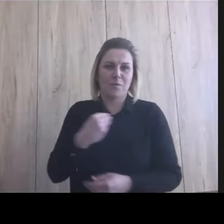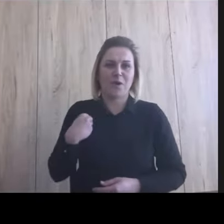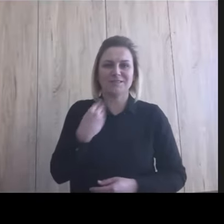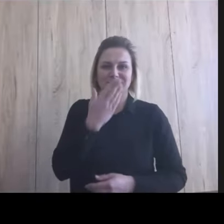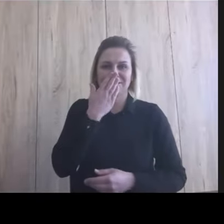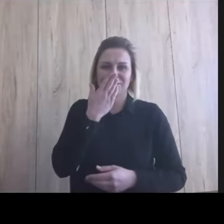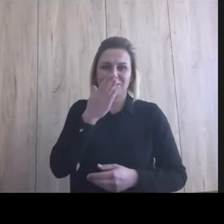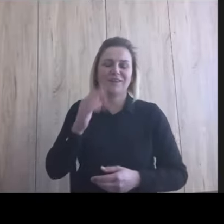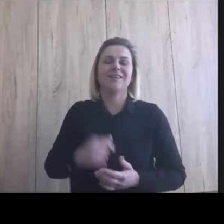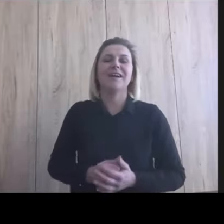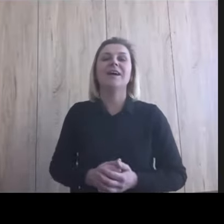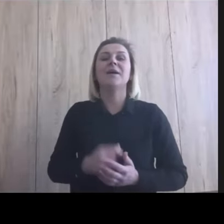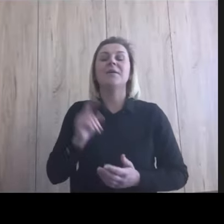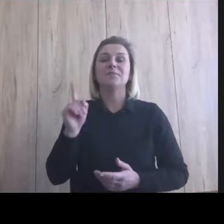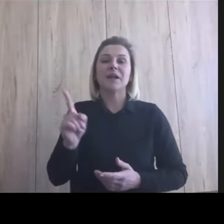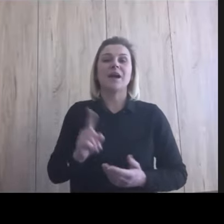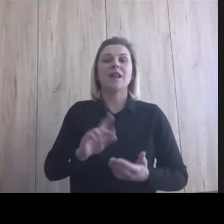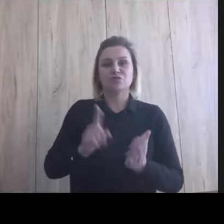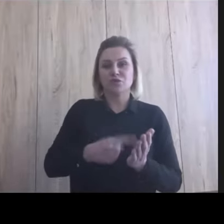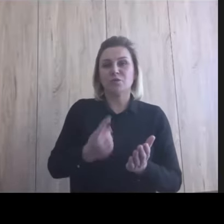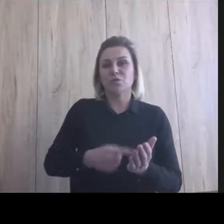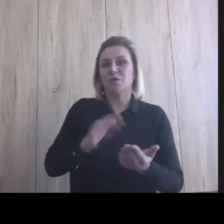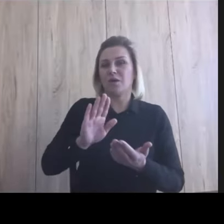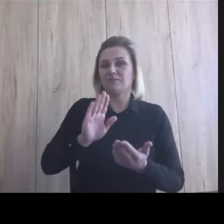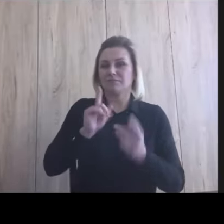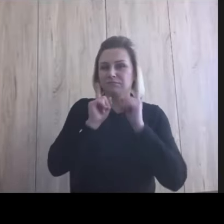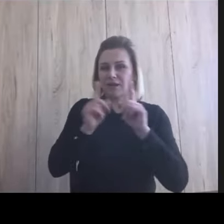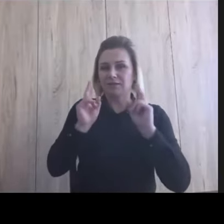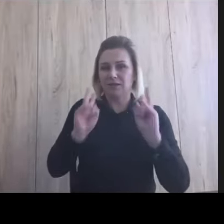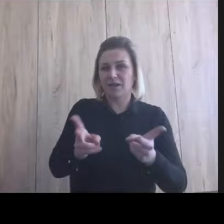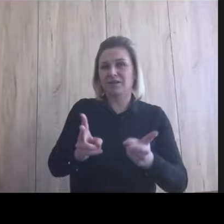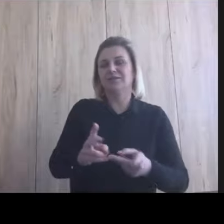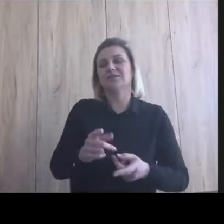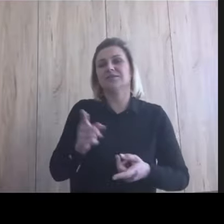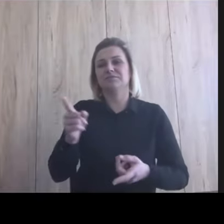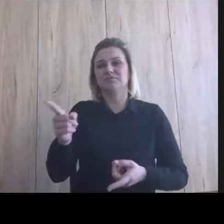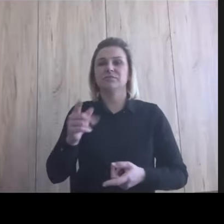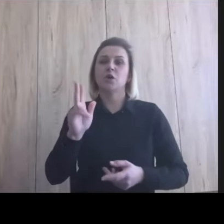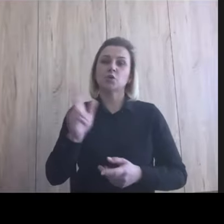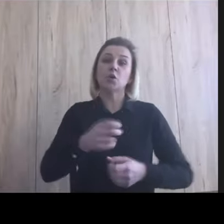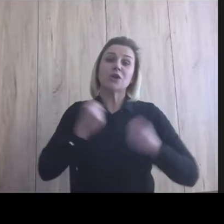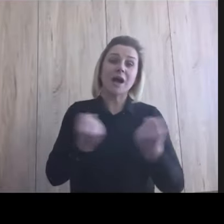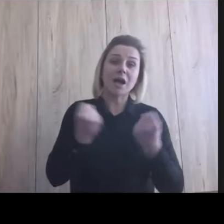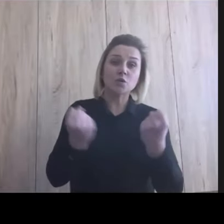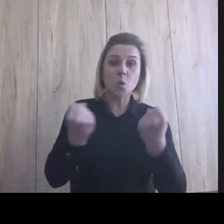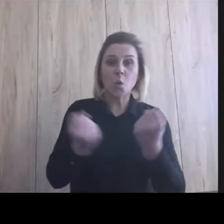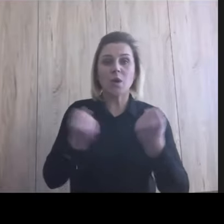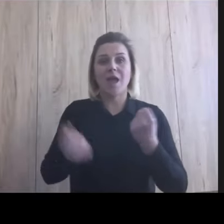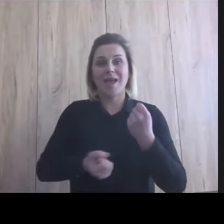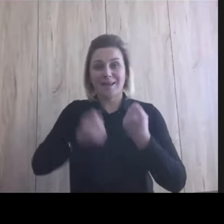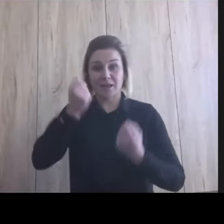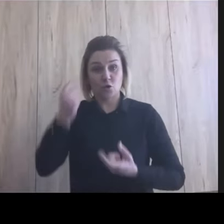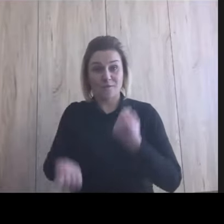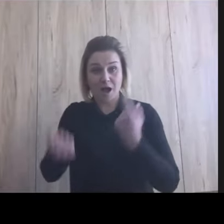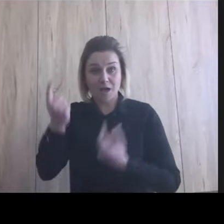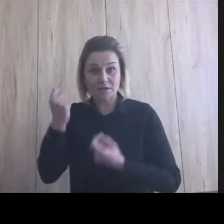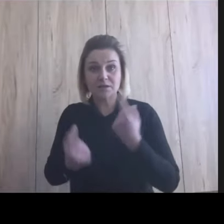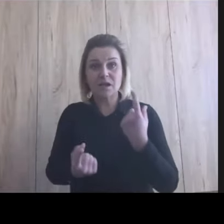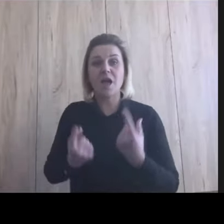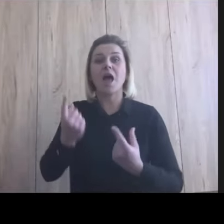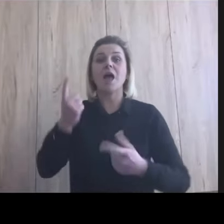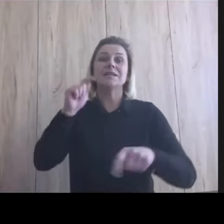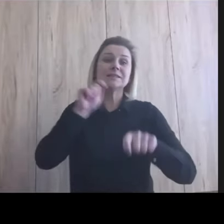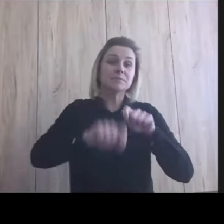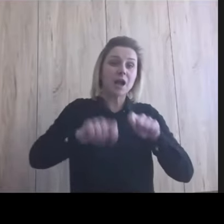świat jest mały, ale często jest tak, że rzeczywiście ktoś się angażuje w innowacje, sprawdzając